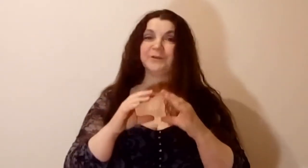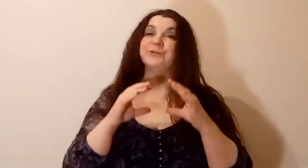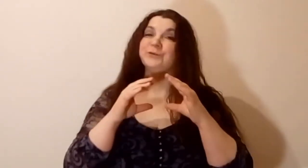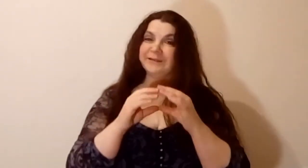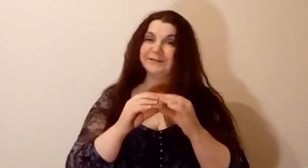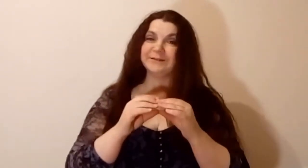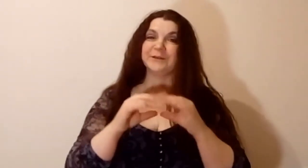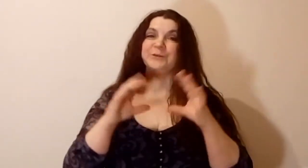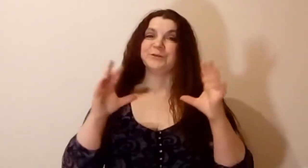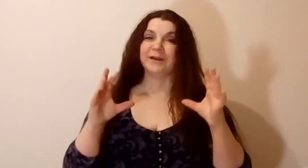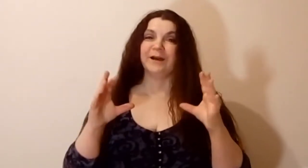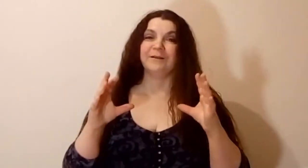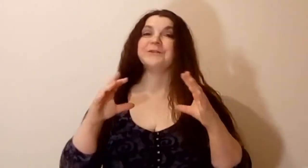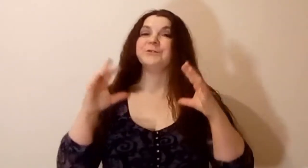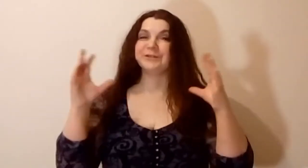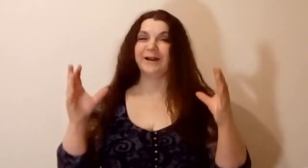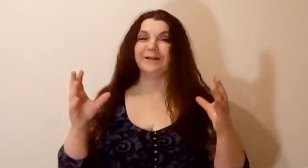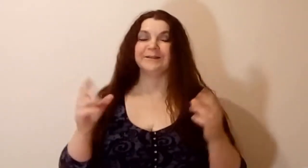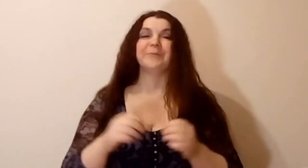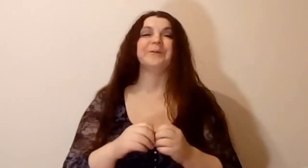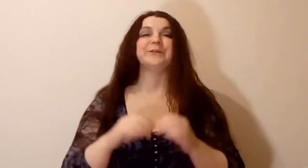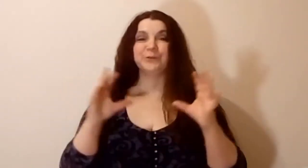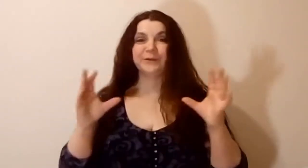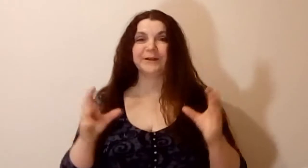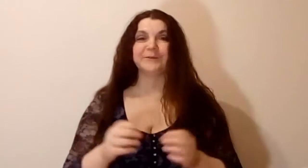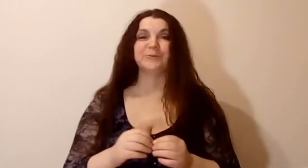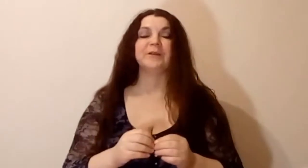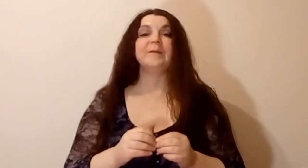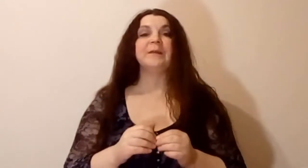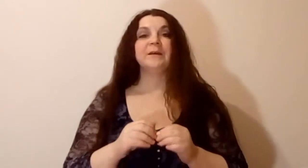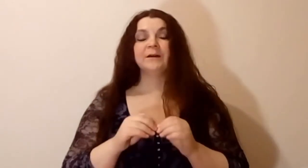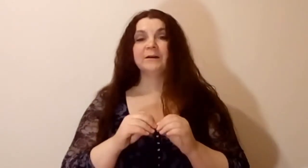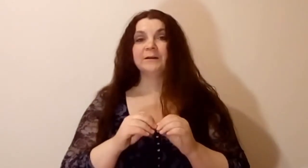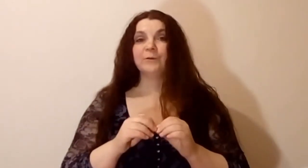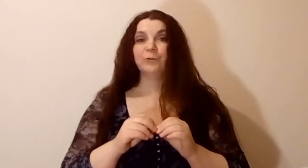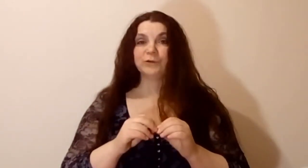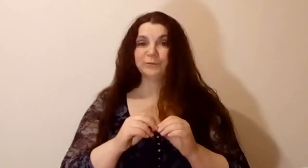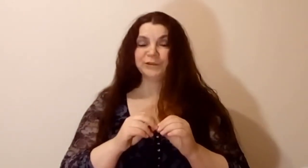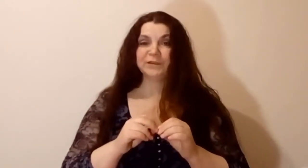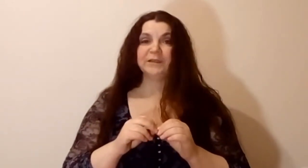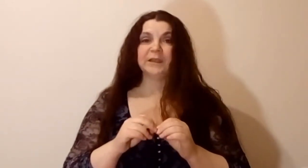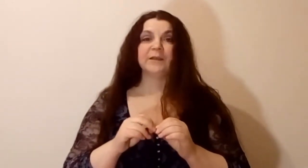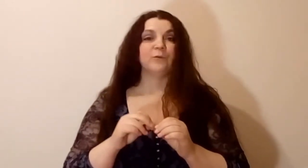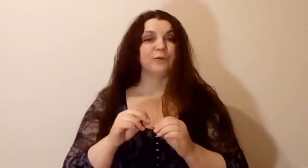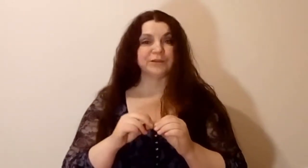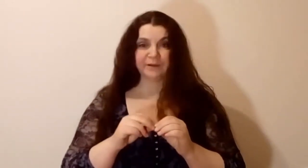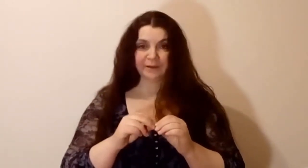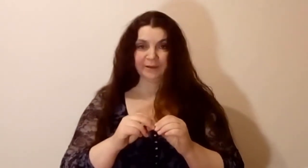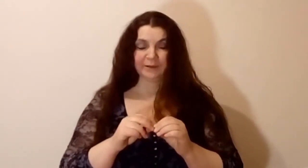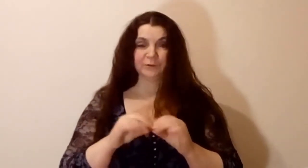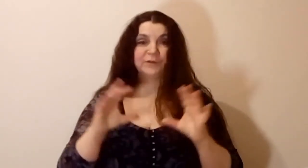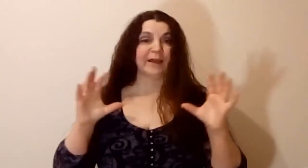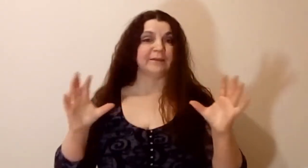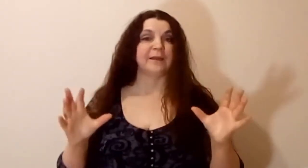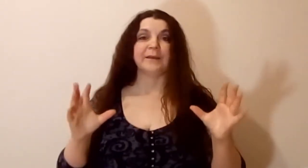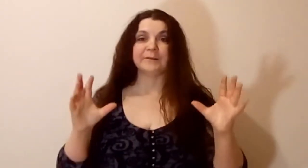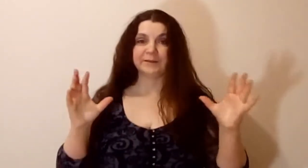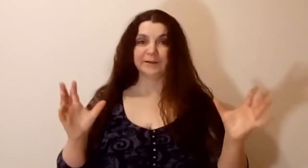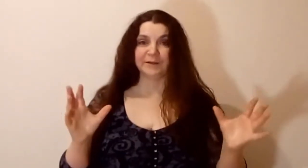ощутила, ощутяла, ощущала там еще как-нибудь от мужчины очень редко. есть, она не от всех